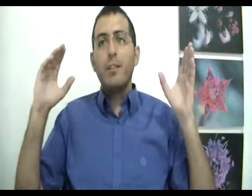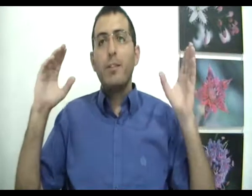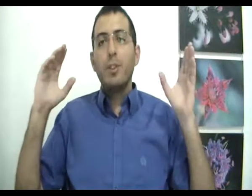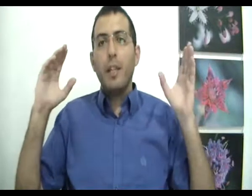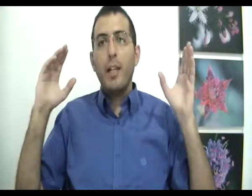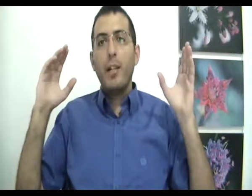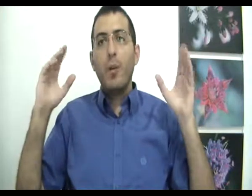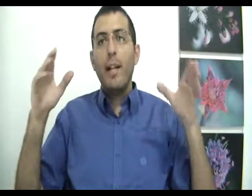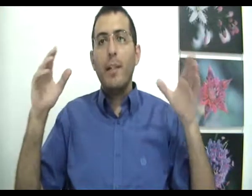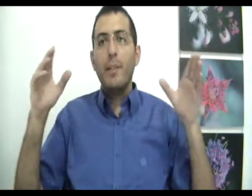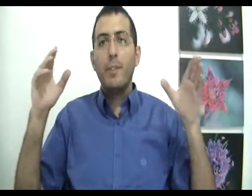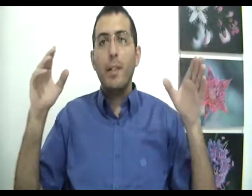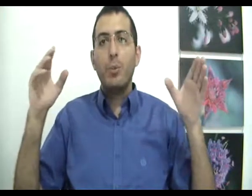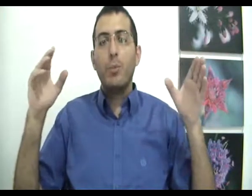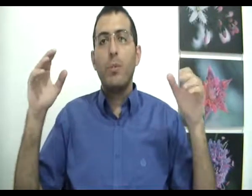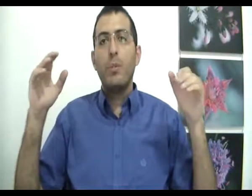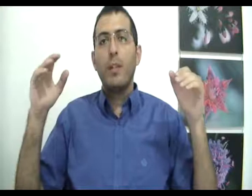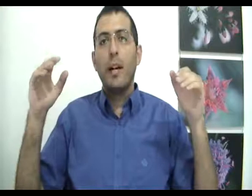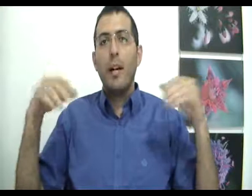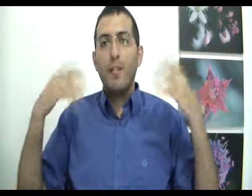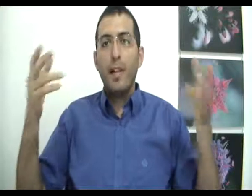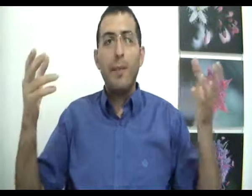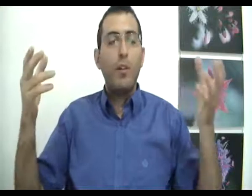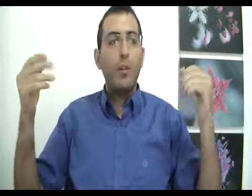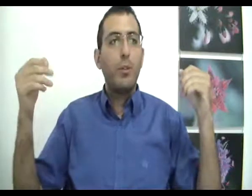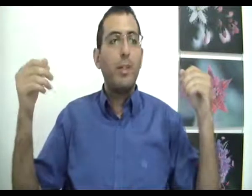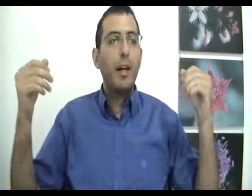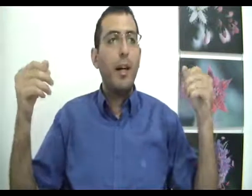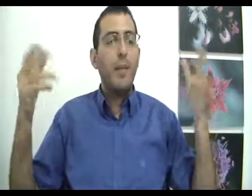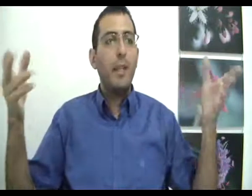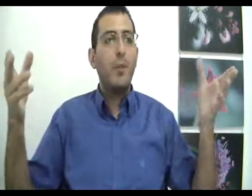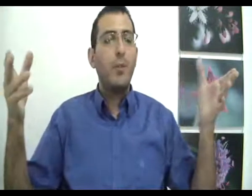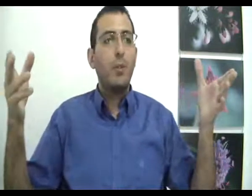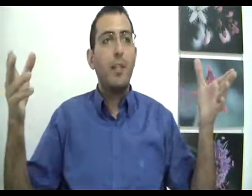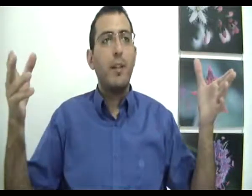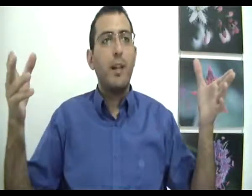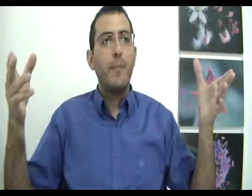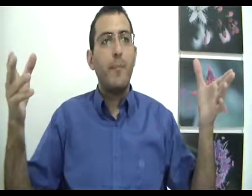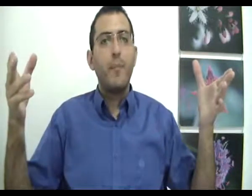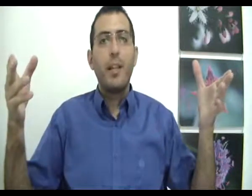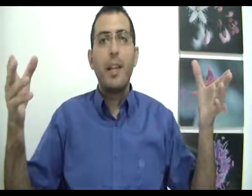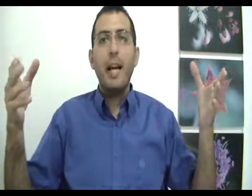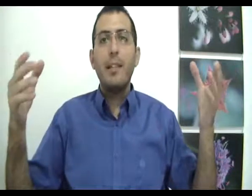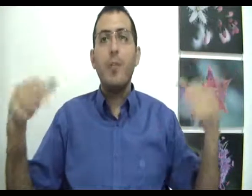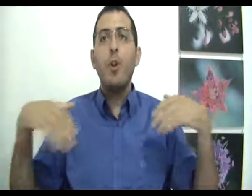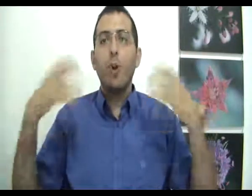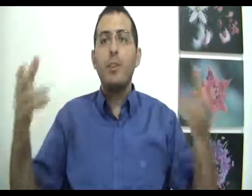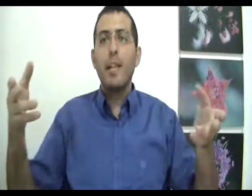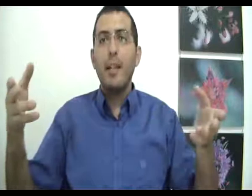ברגע שקורא לאדם איזה משהו והאדם חווה אותו כדברה, למה האדם חווה אותו כדברה? כי האדם לא רוצה